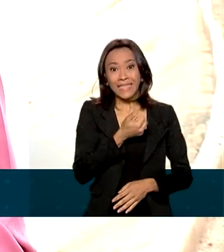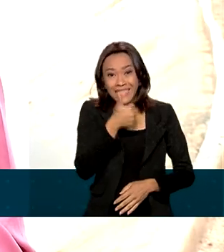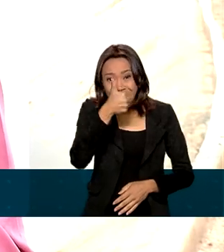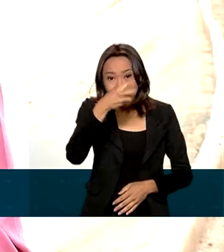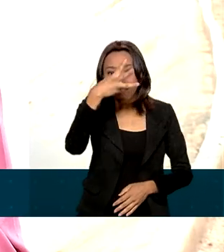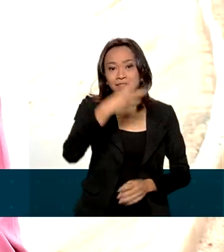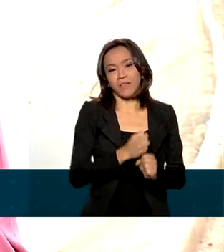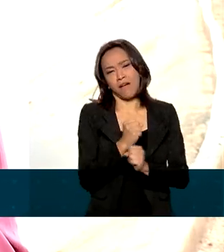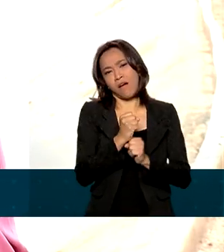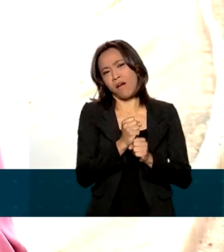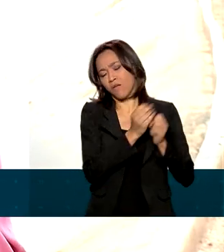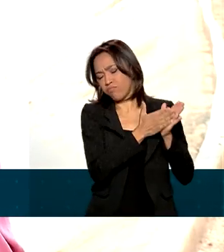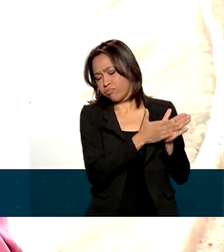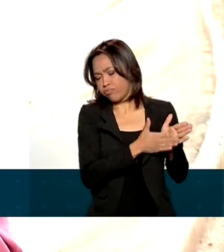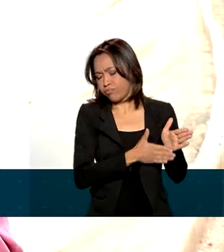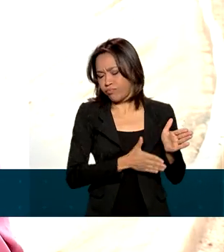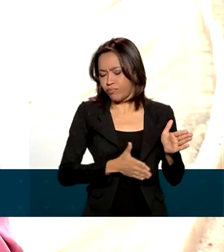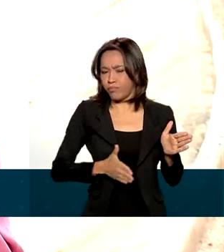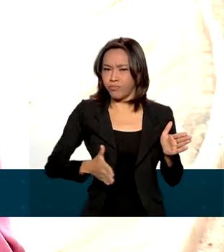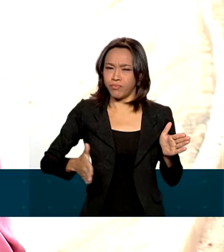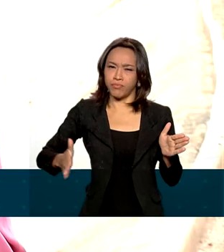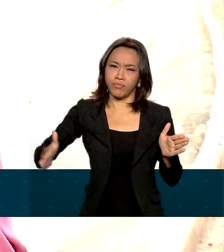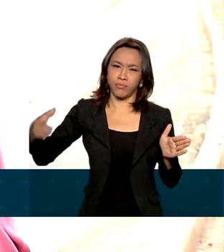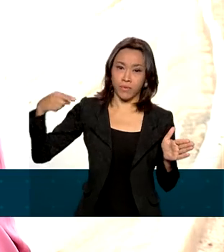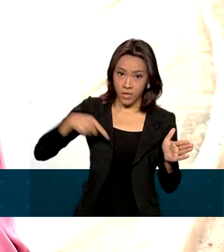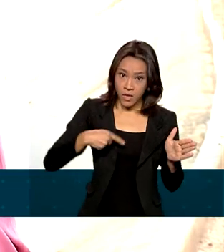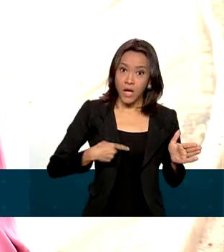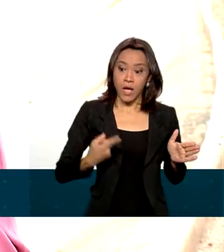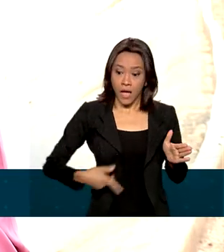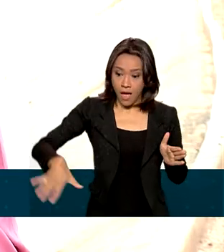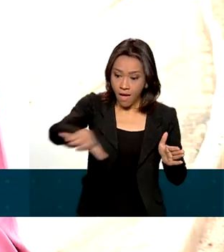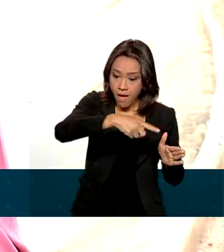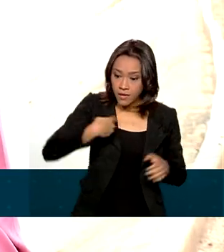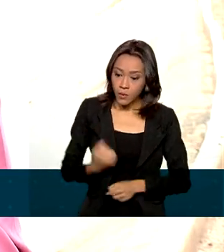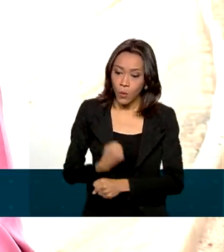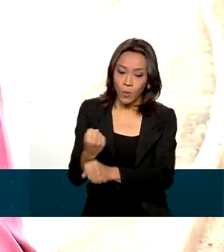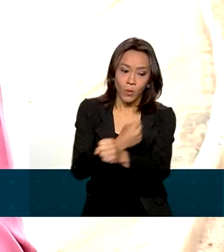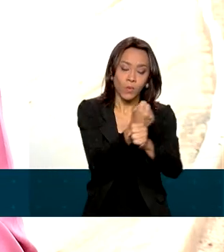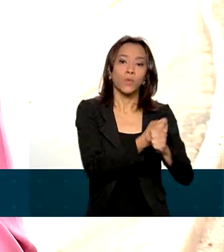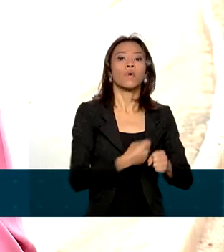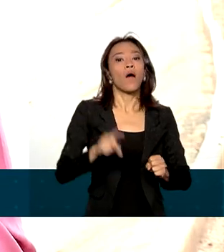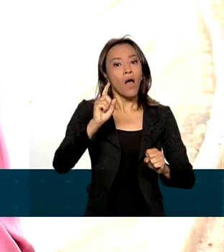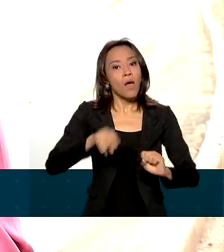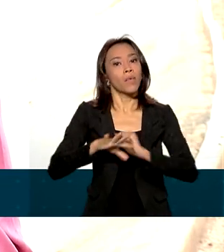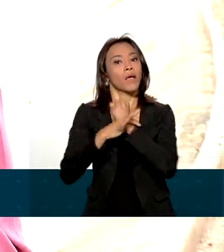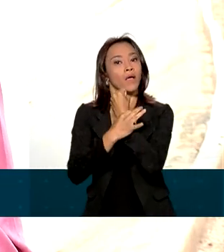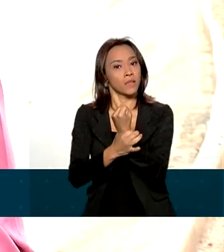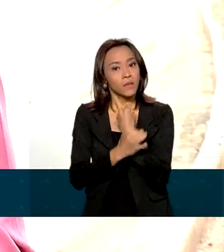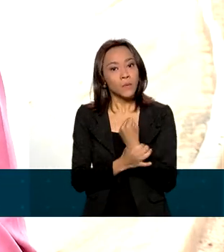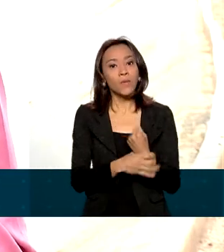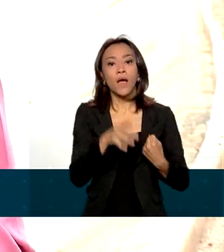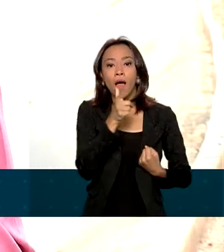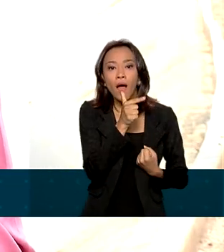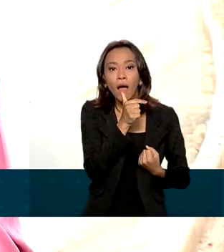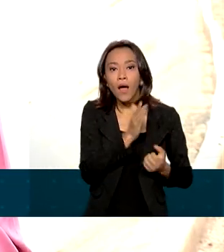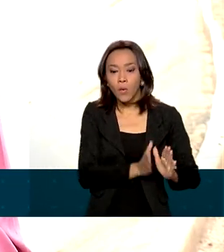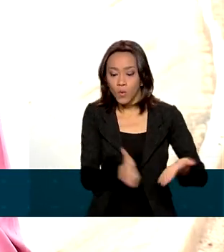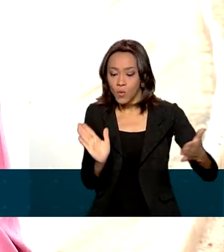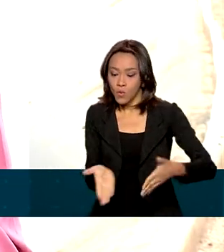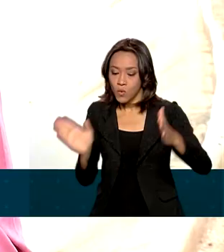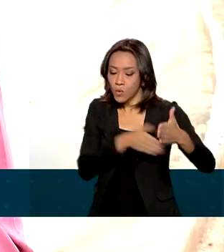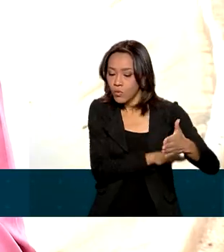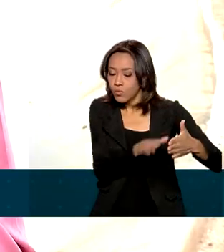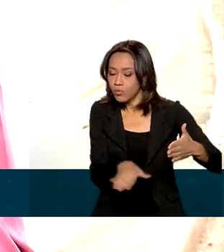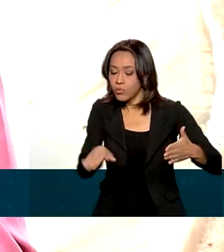anos, desde o início do empreendimento, as obras físicas necessárias para garantir o caminho das águas dos dois